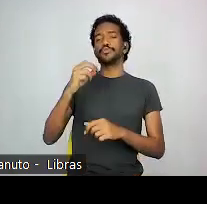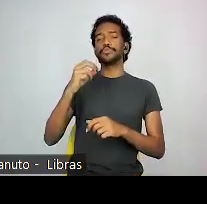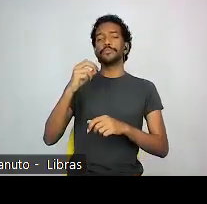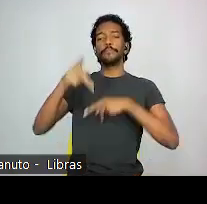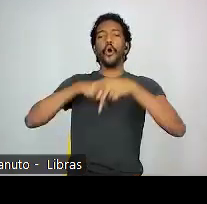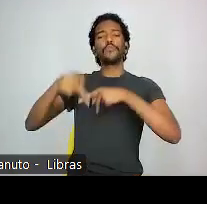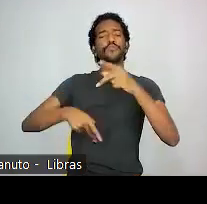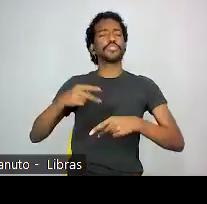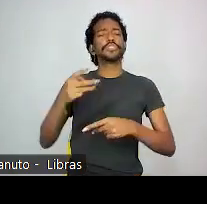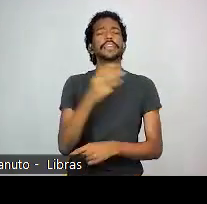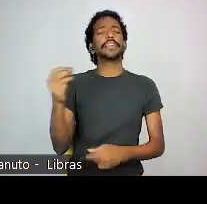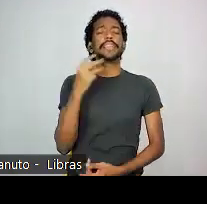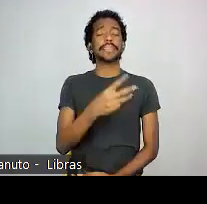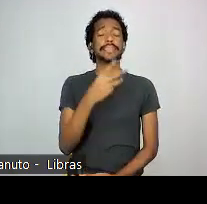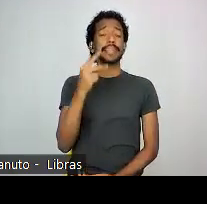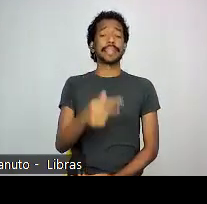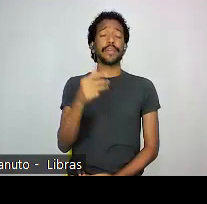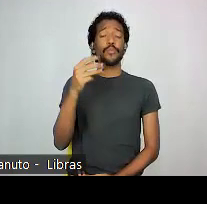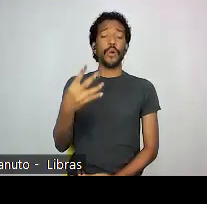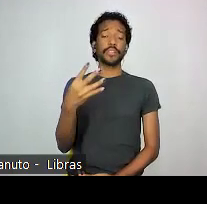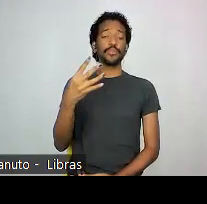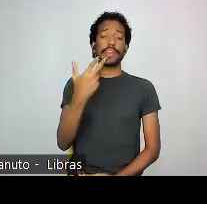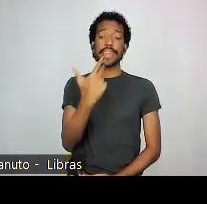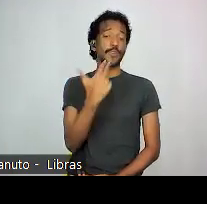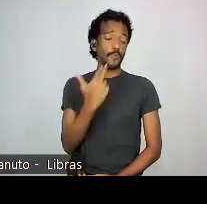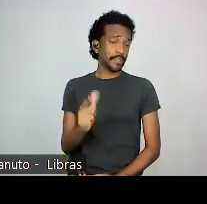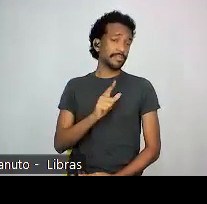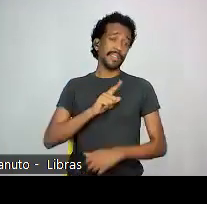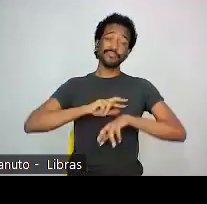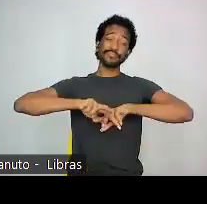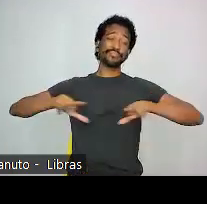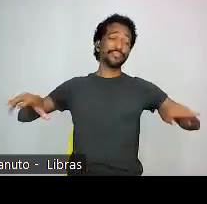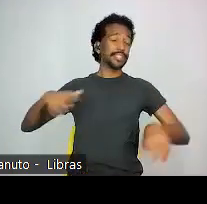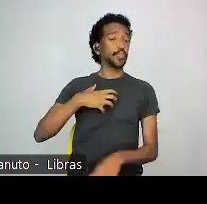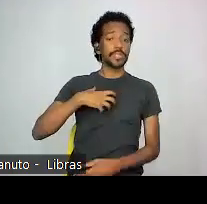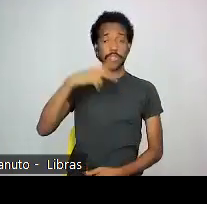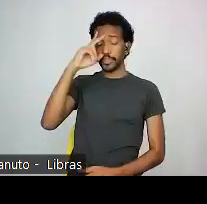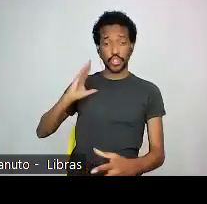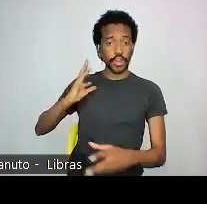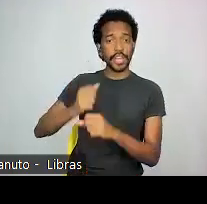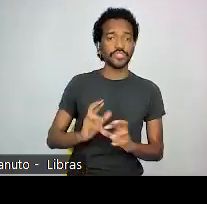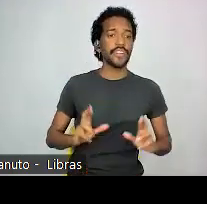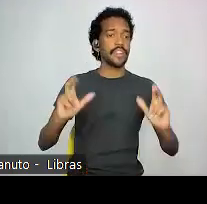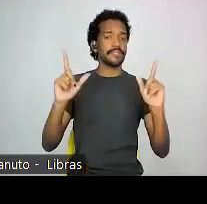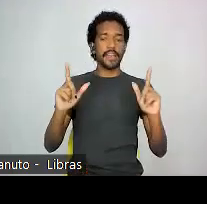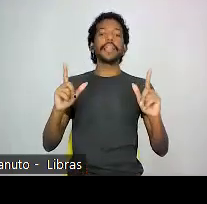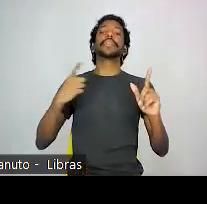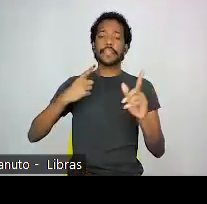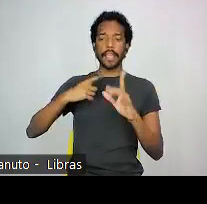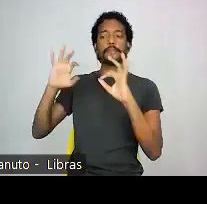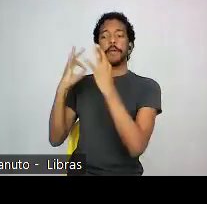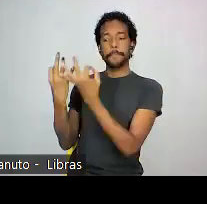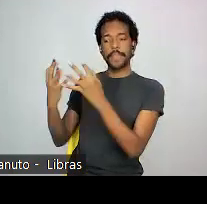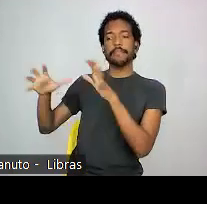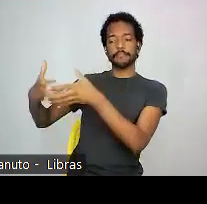de 274 línguas, existem situações históricas diferenciadas. Existem parentes que estão na situação